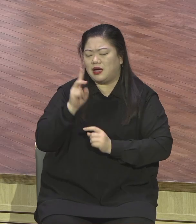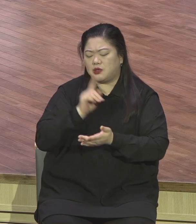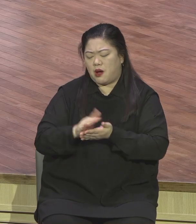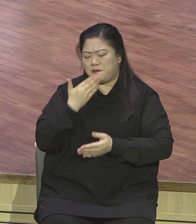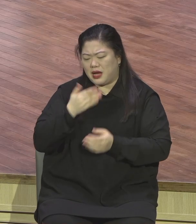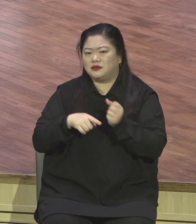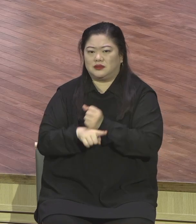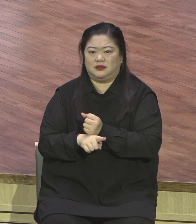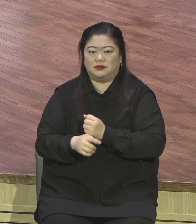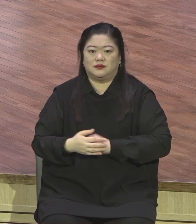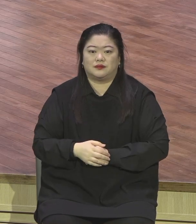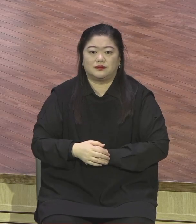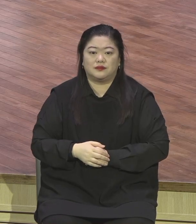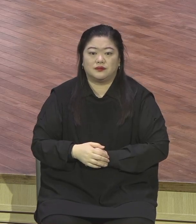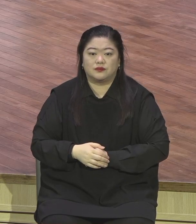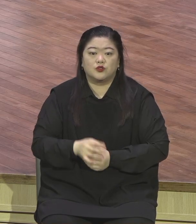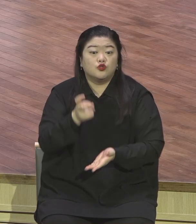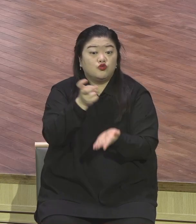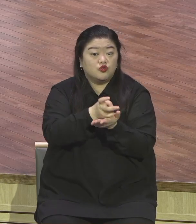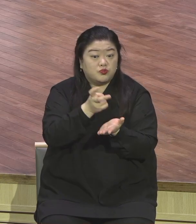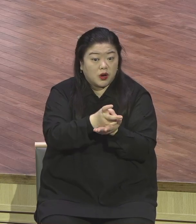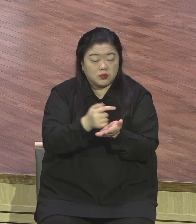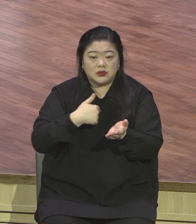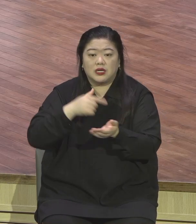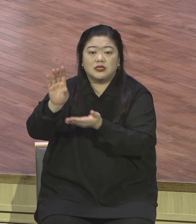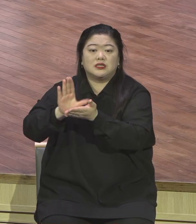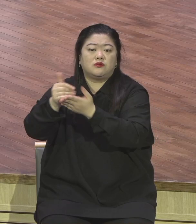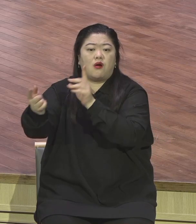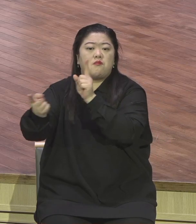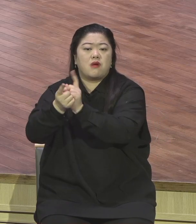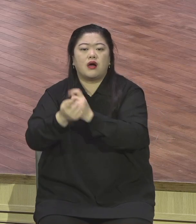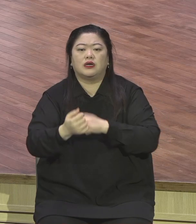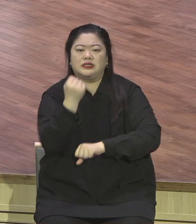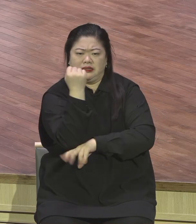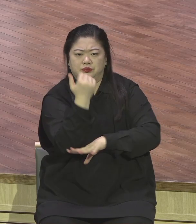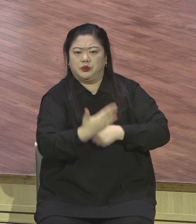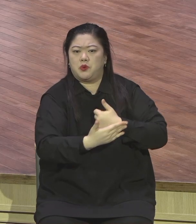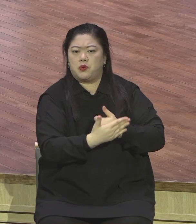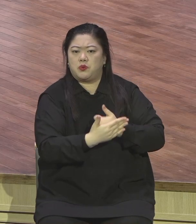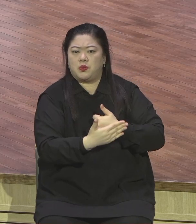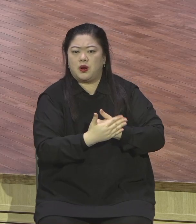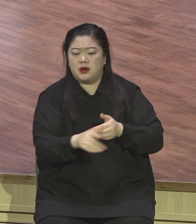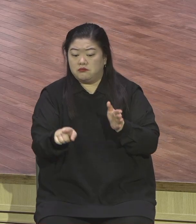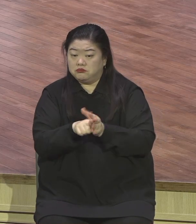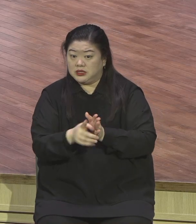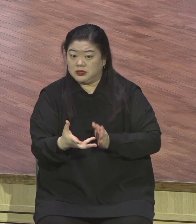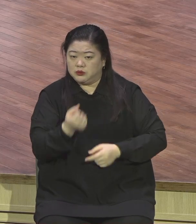인도하는 초능교사가 되어 우리를 하여금 믿음으로 말미암아 어렵다함을 얻게 하려 합니다.